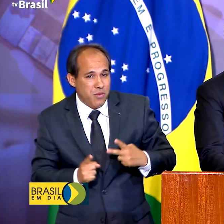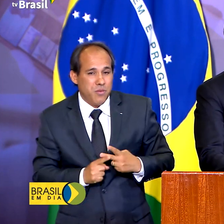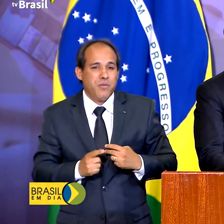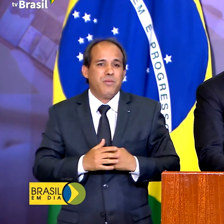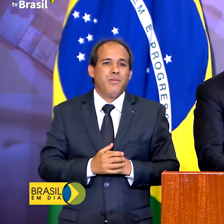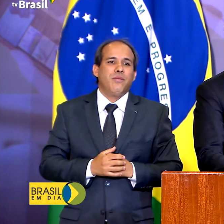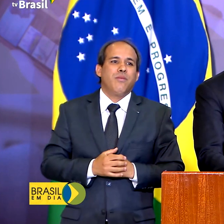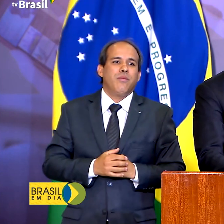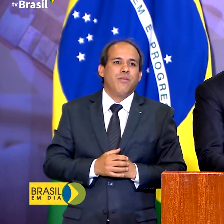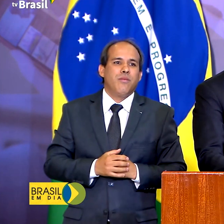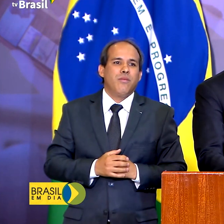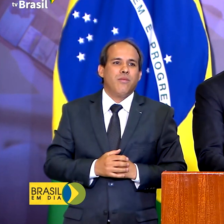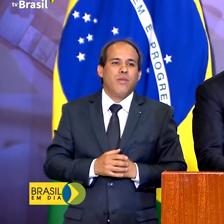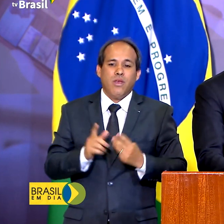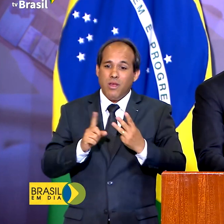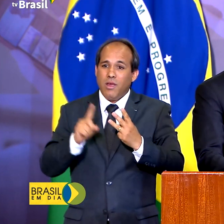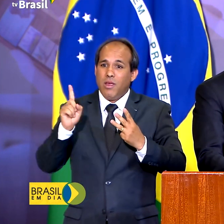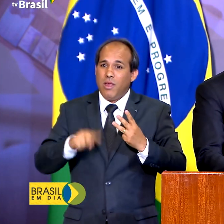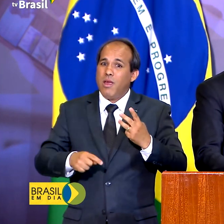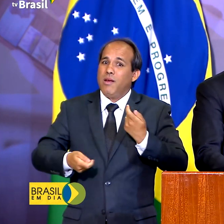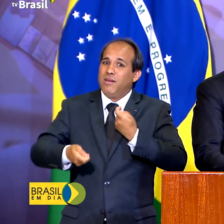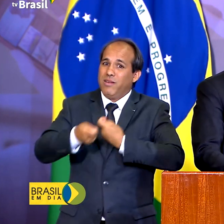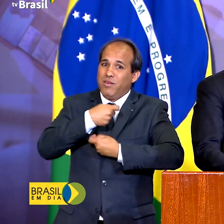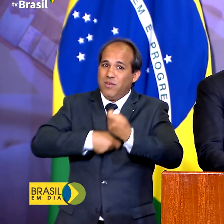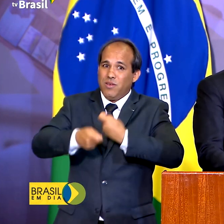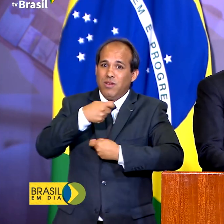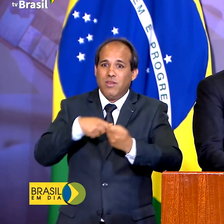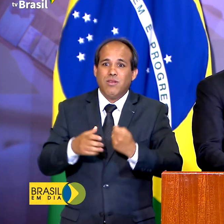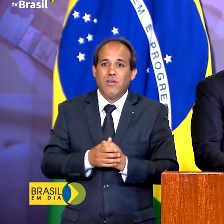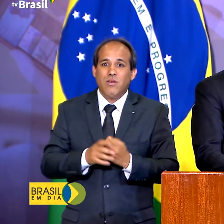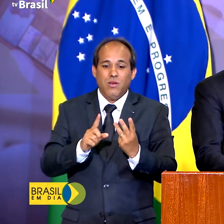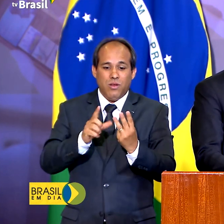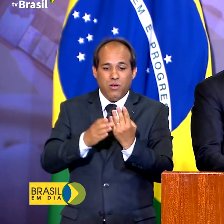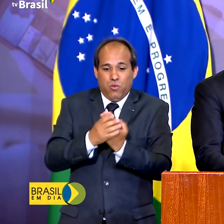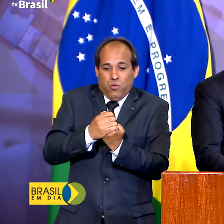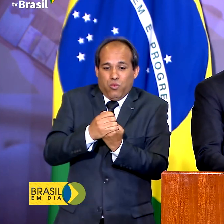são negócios, é o nosso futuro.